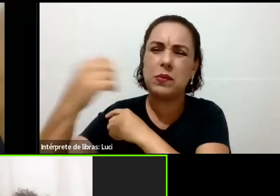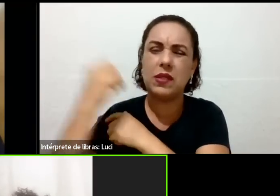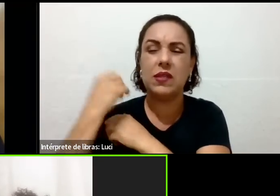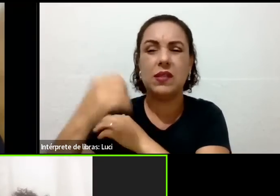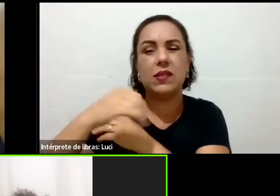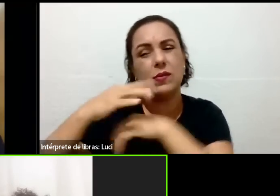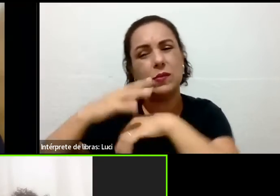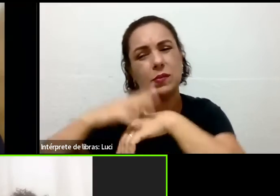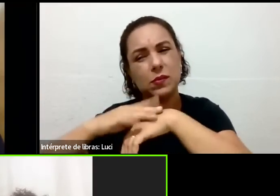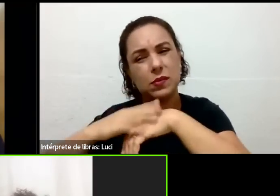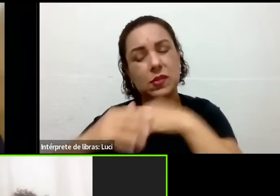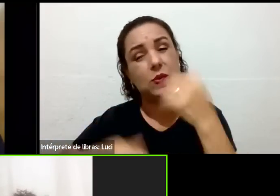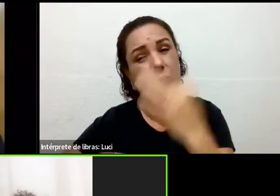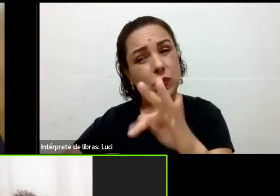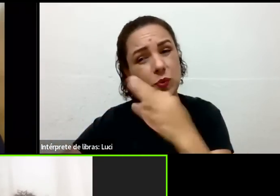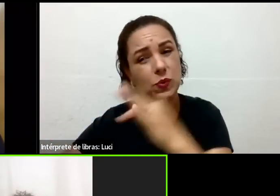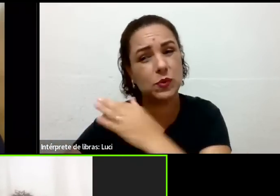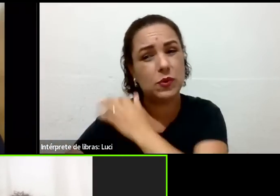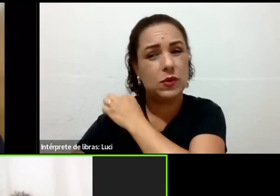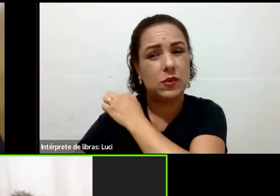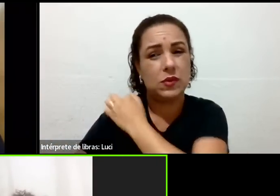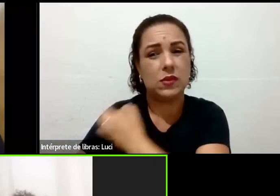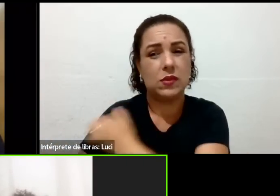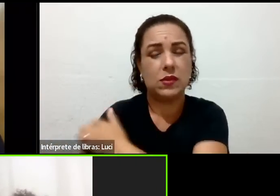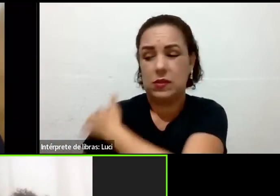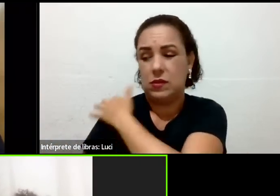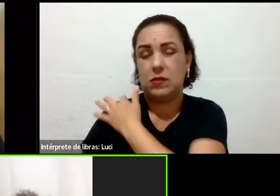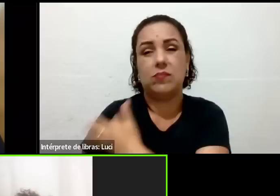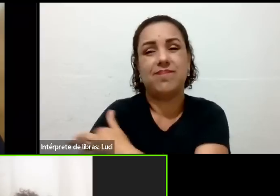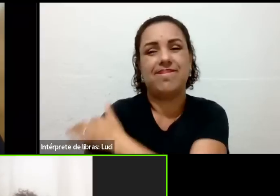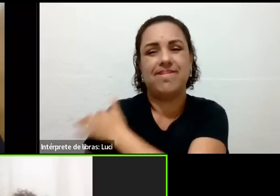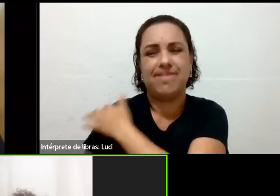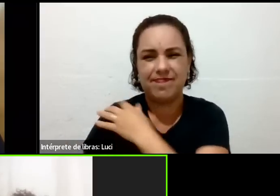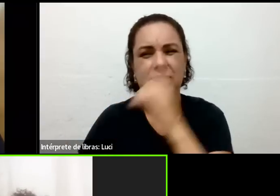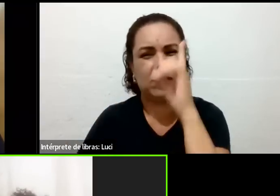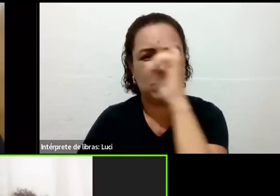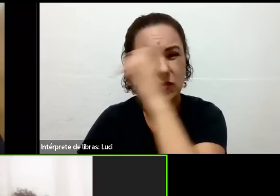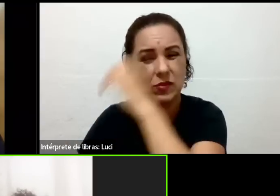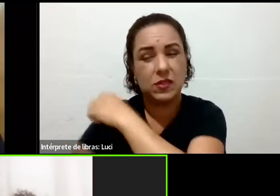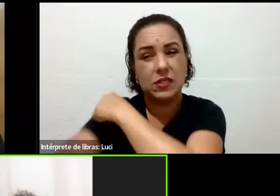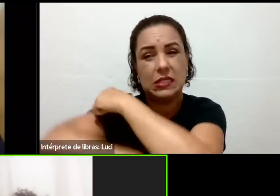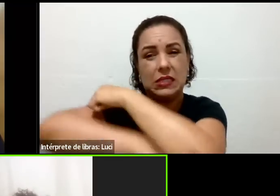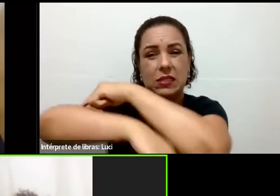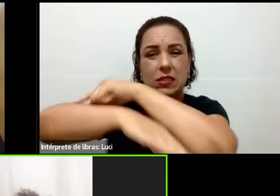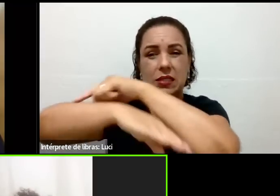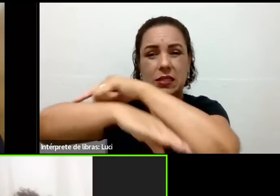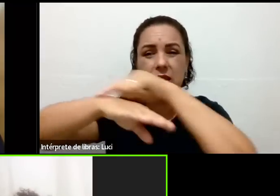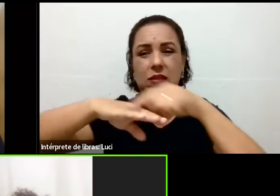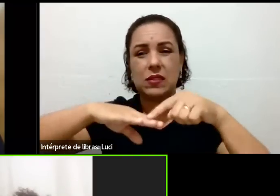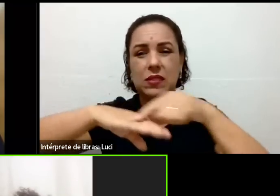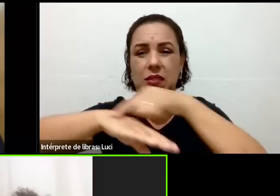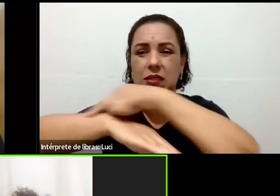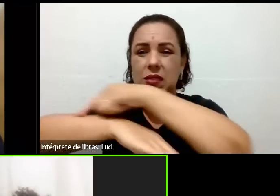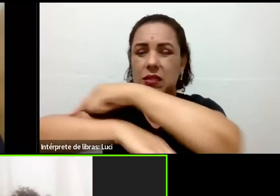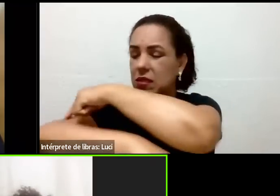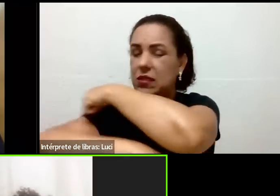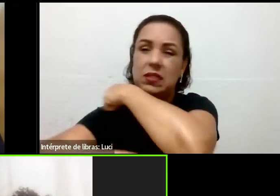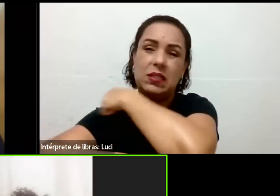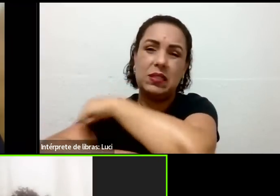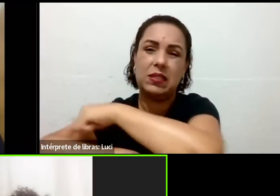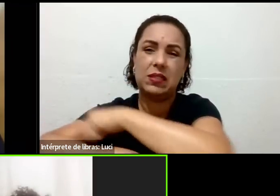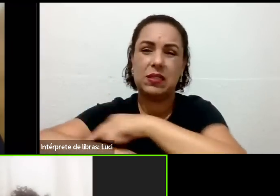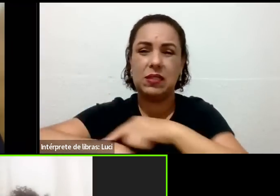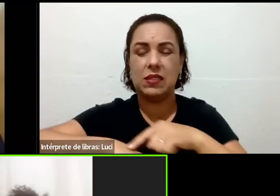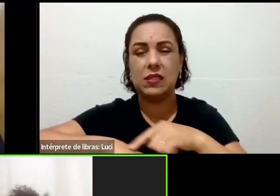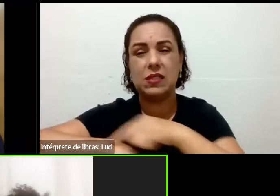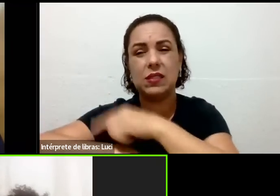Então, eu tenho um problema no meu ombro direito, que já está atingindo a minha mão também, já está... Tem dia que eu sinto muito inflamado, é como se